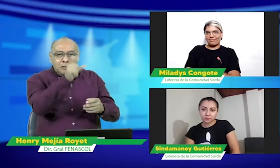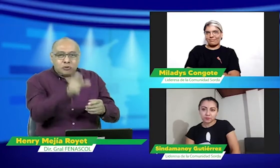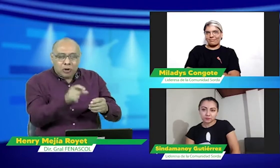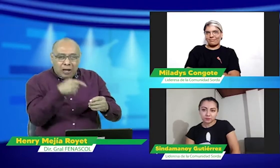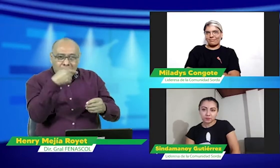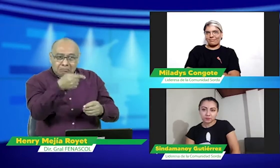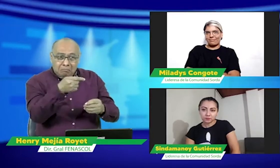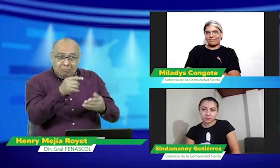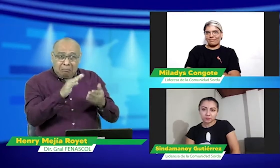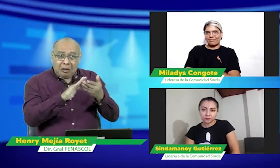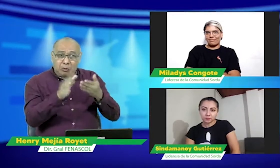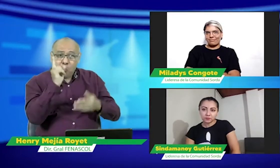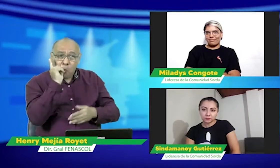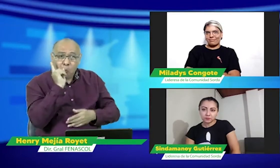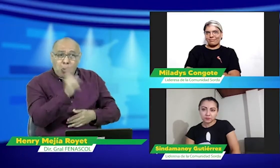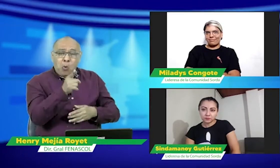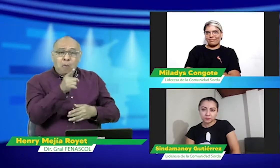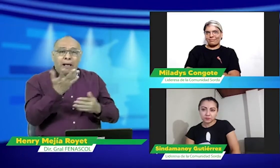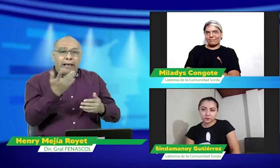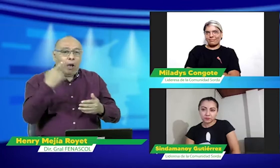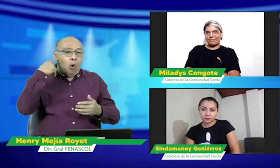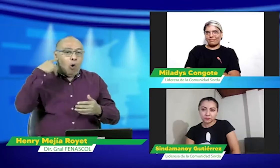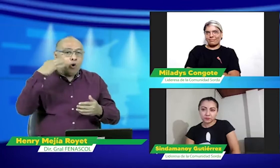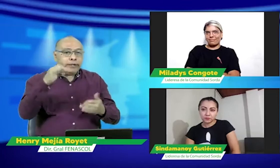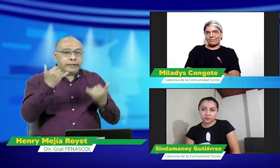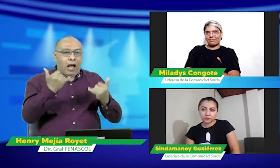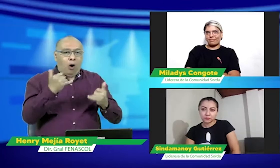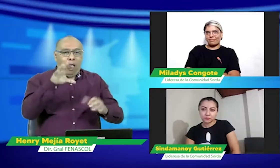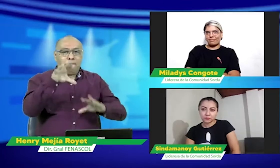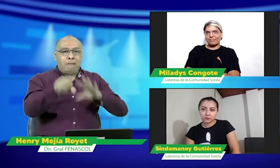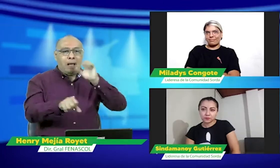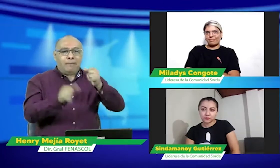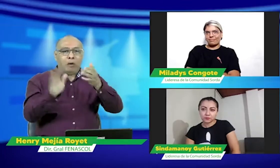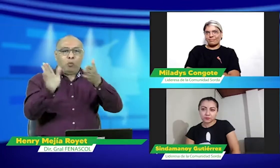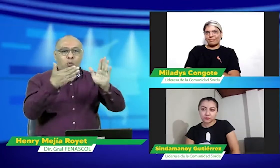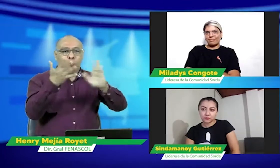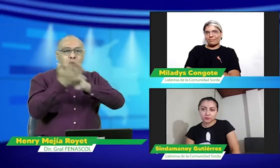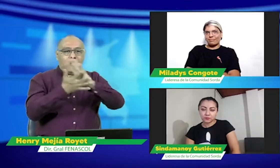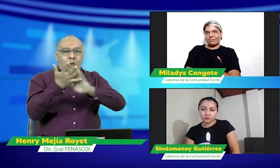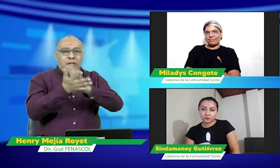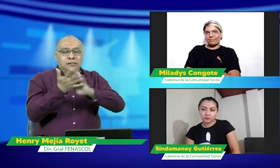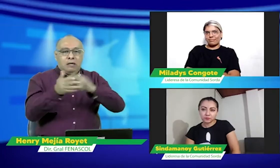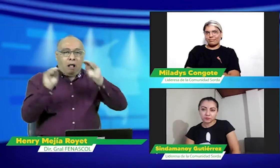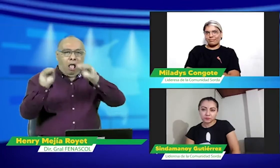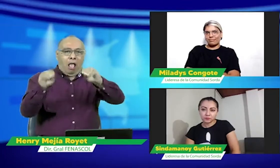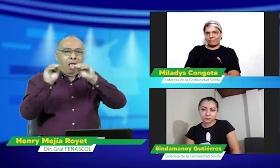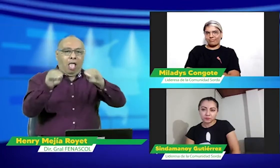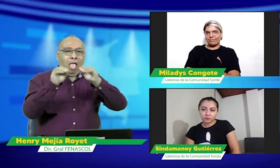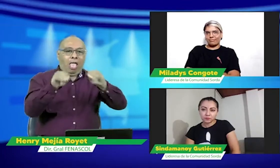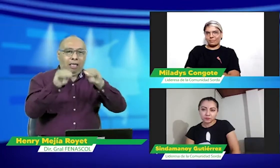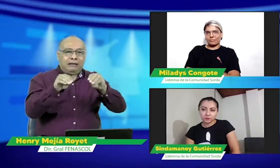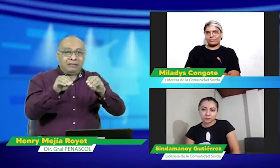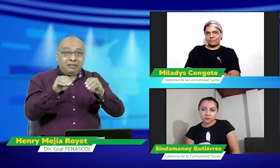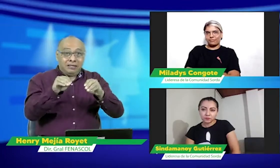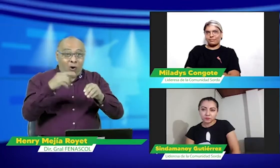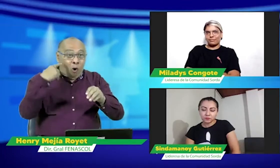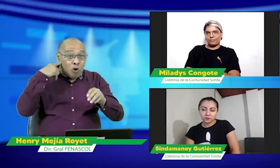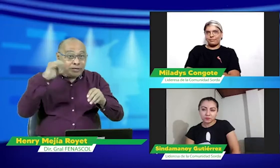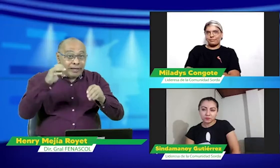opinión de las personas que nos están viendo a través de Facebook en este momento porque varios de ellos están hablando que las personas